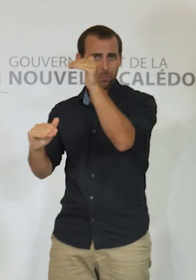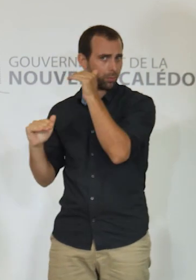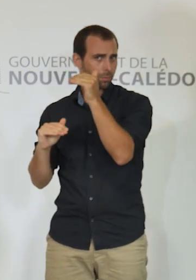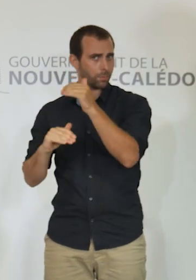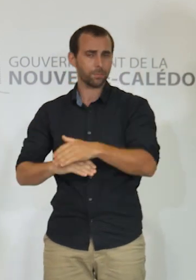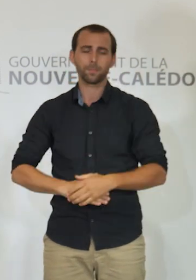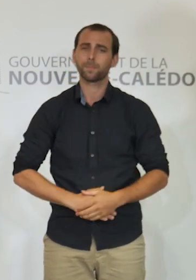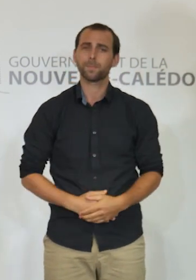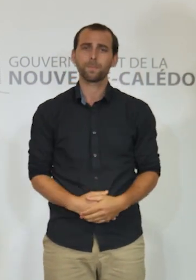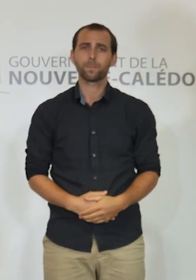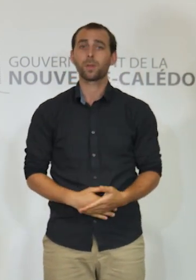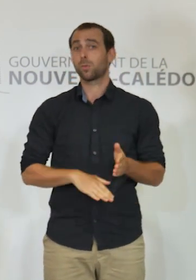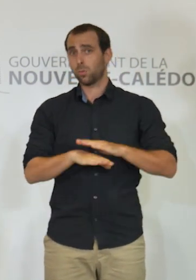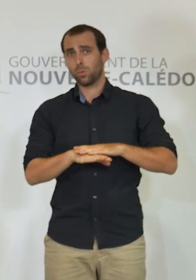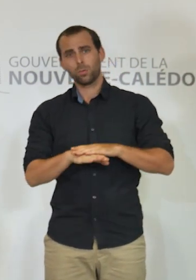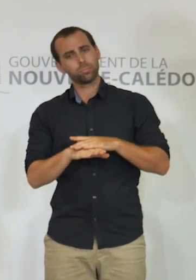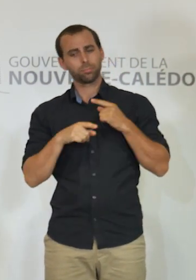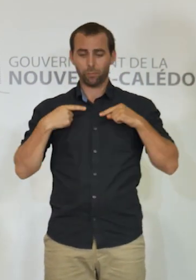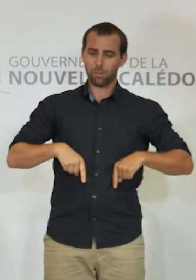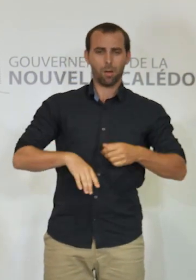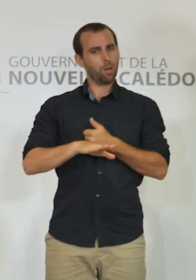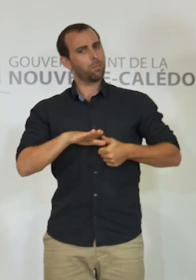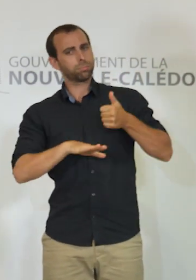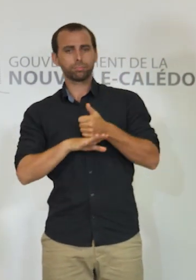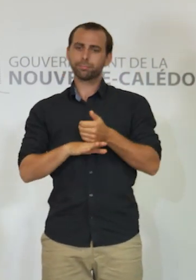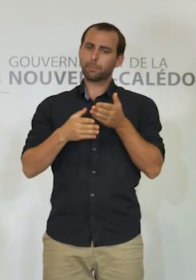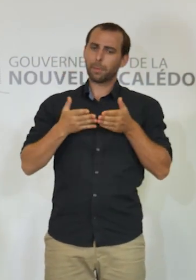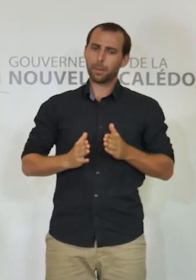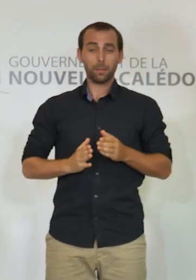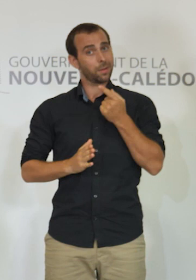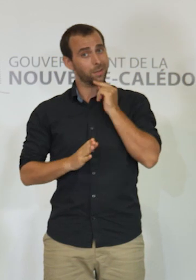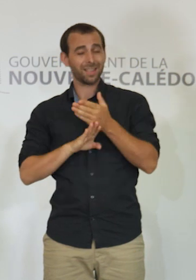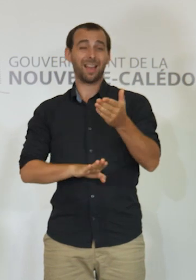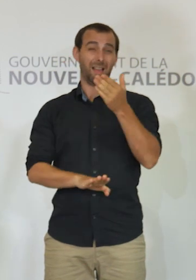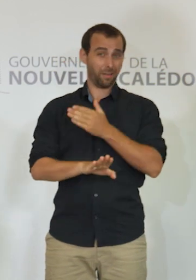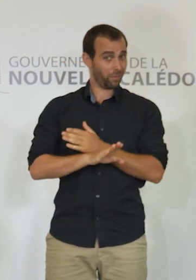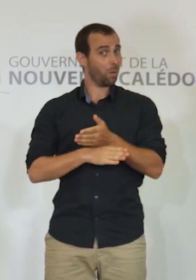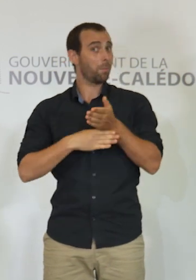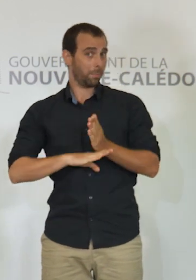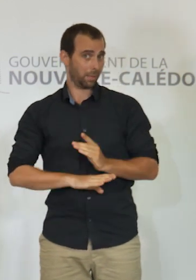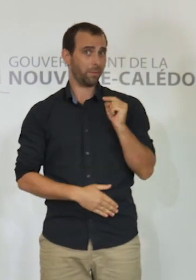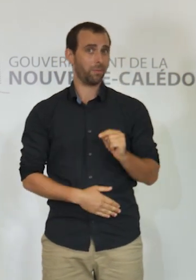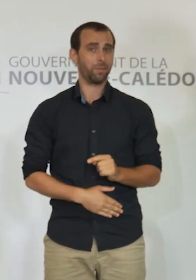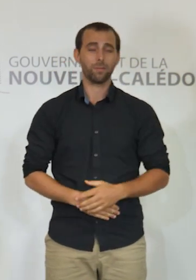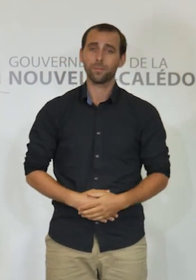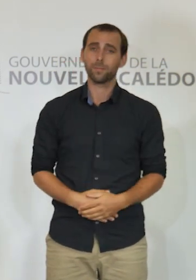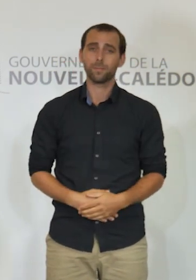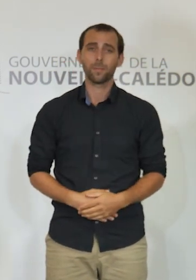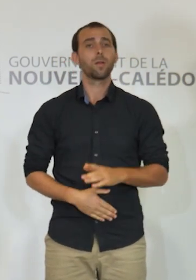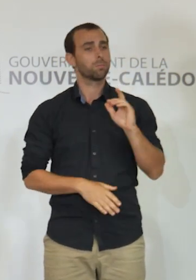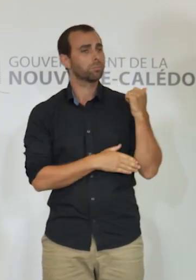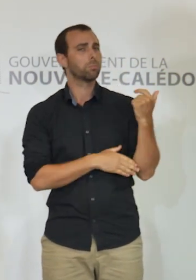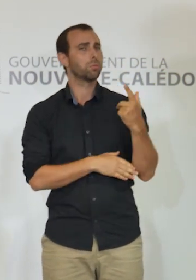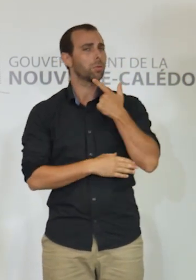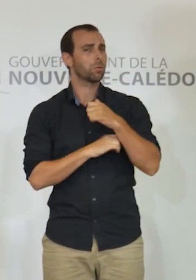Mais gouverner, c'est prévoir. Nous avons tiré les enseignements, nous devons tirer les enseignements de ces dernières